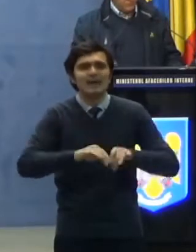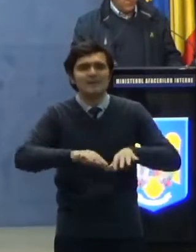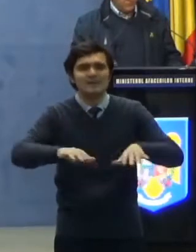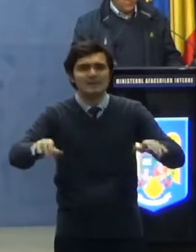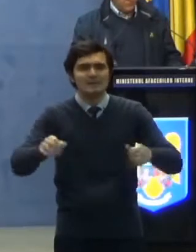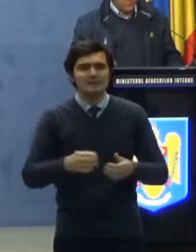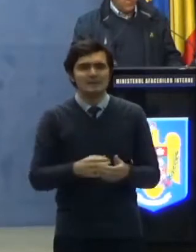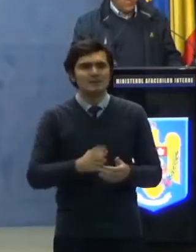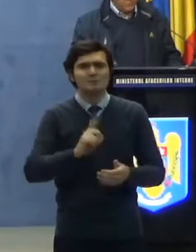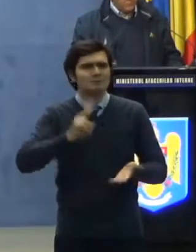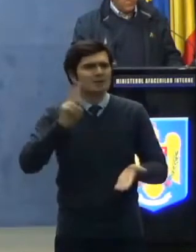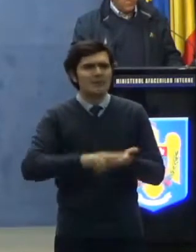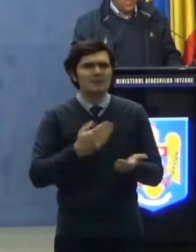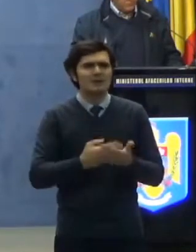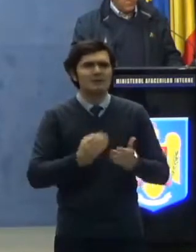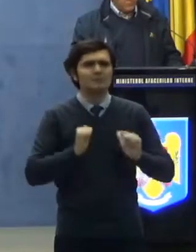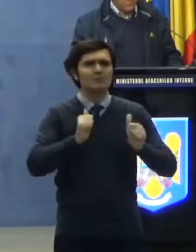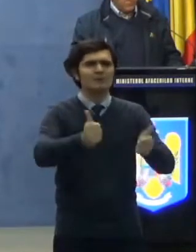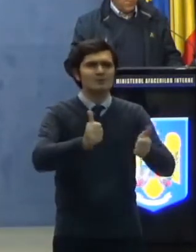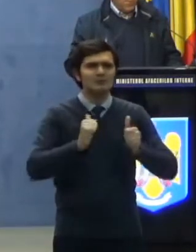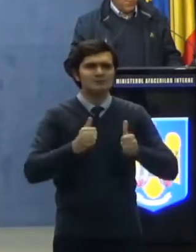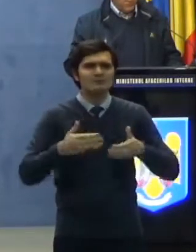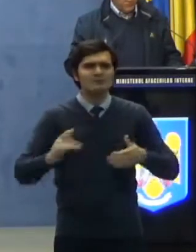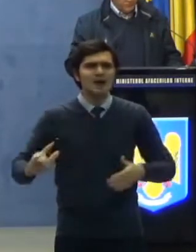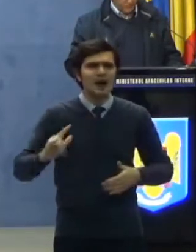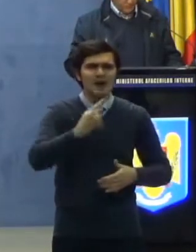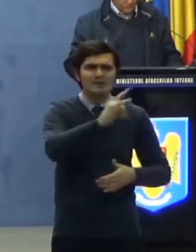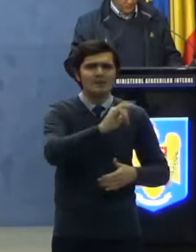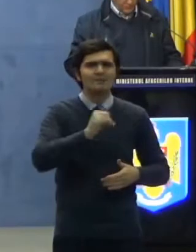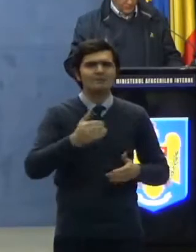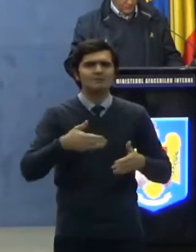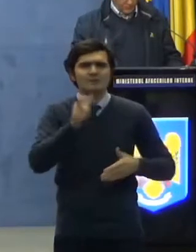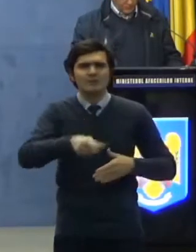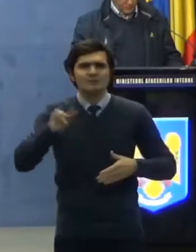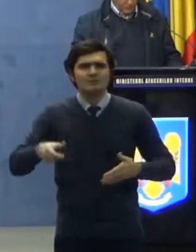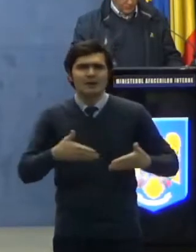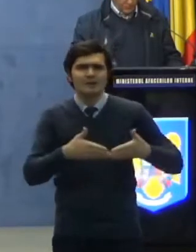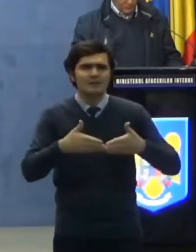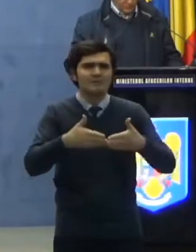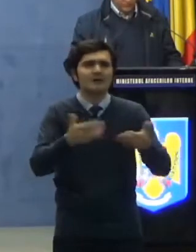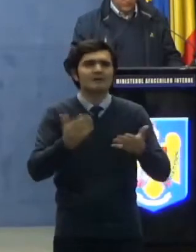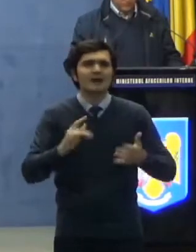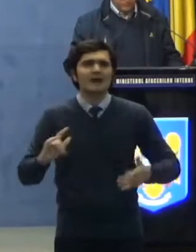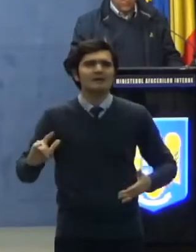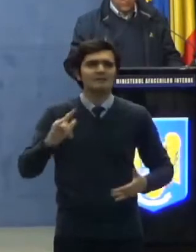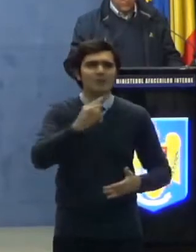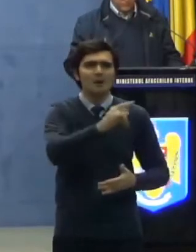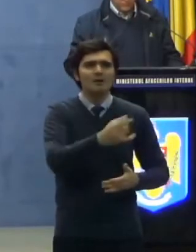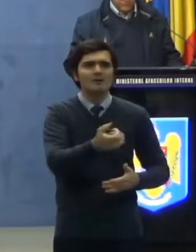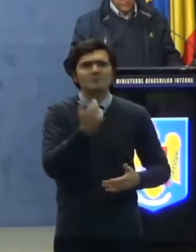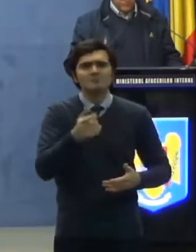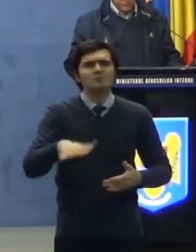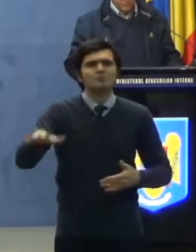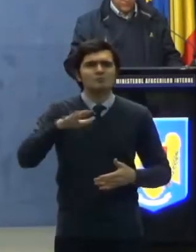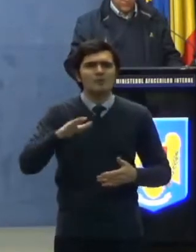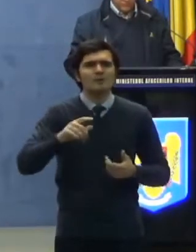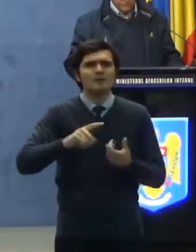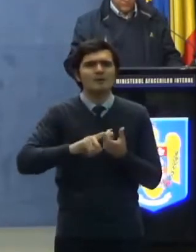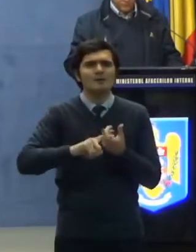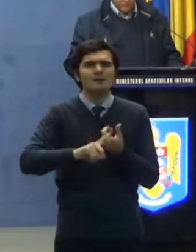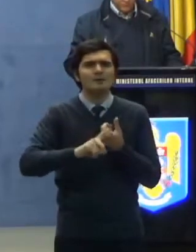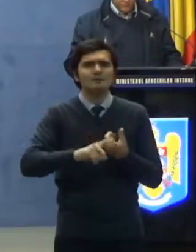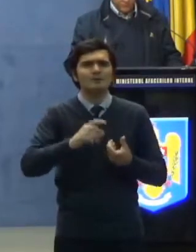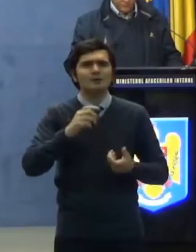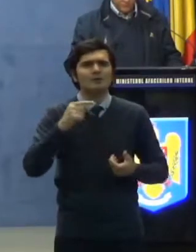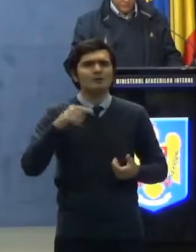Piloților de aeronavă și personalului navigant, care zboară înspre și dinspre zone aflate sub incidența codului Zonă Roșie